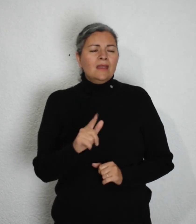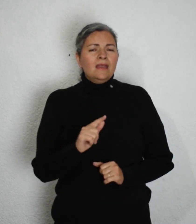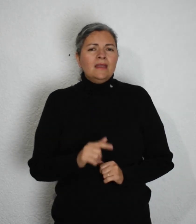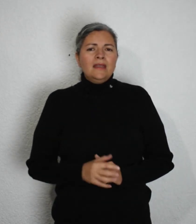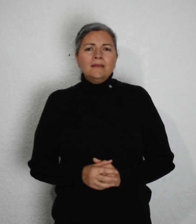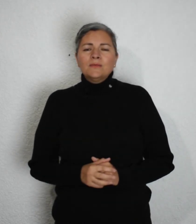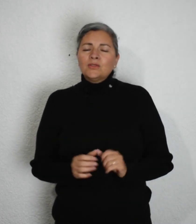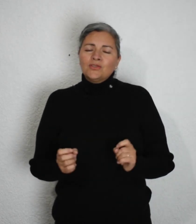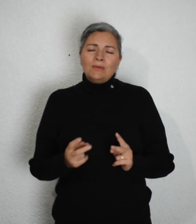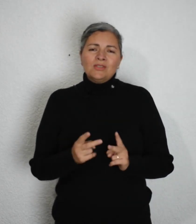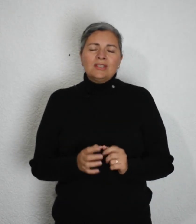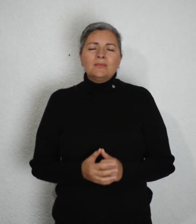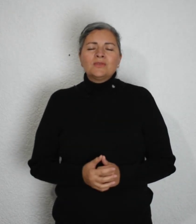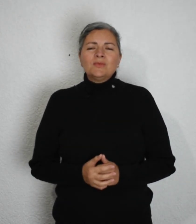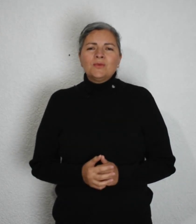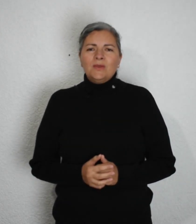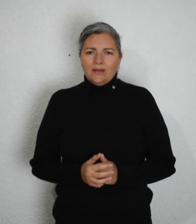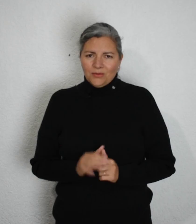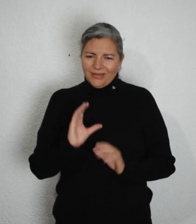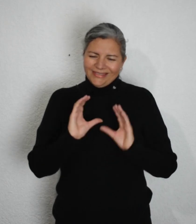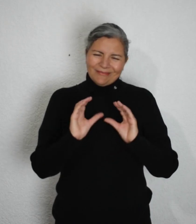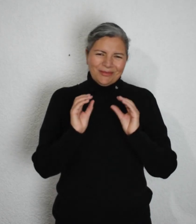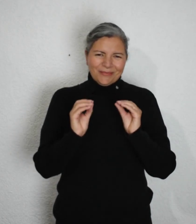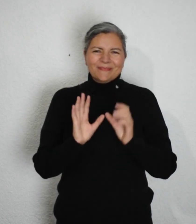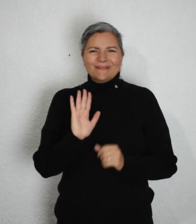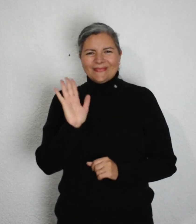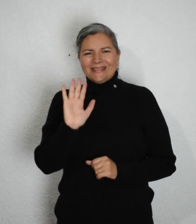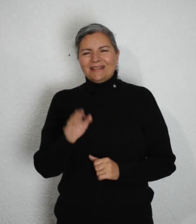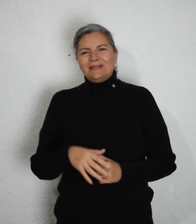Y pues nos vemos en el próximo video. Cuídense mucho. Hasta luego.